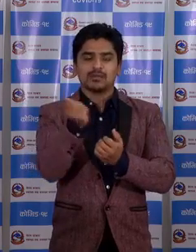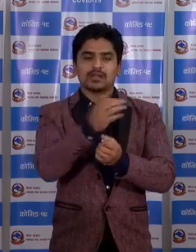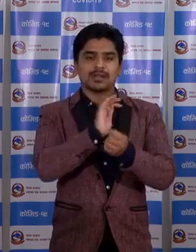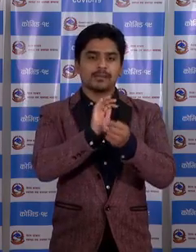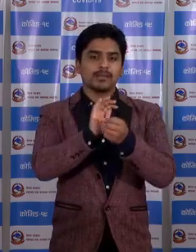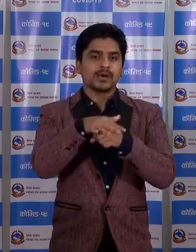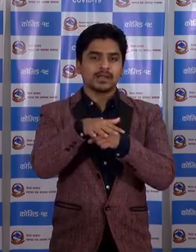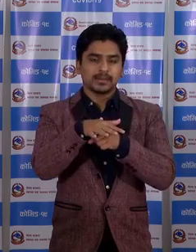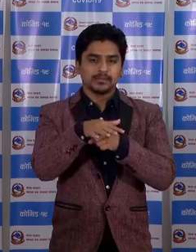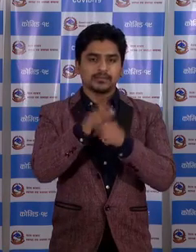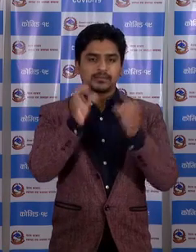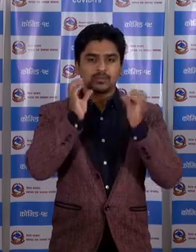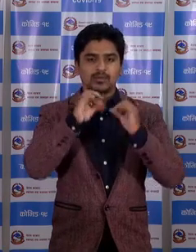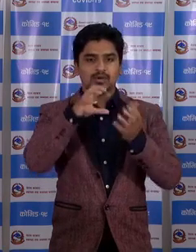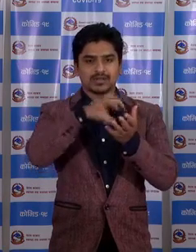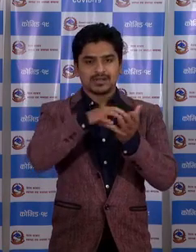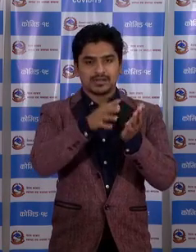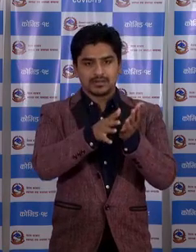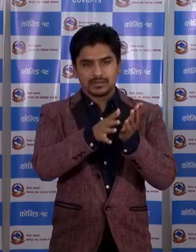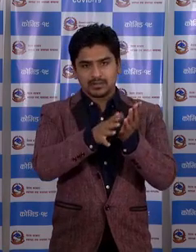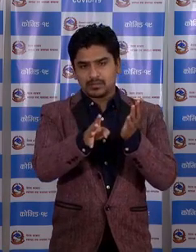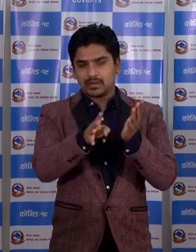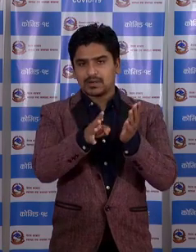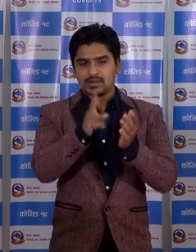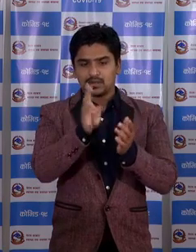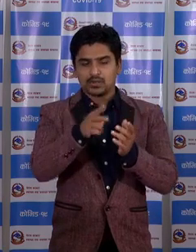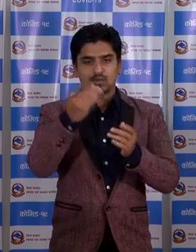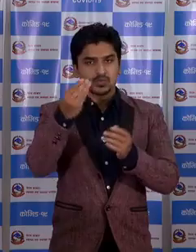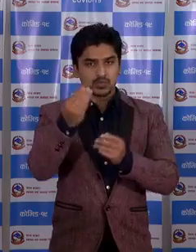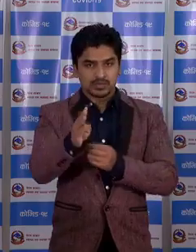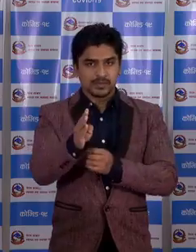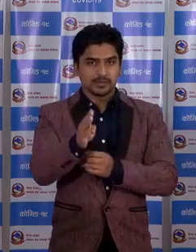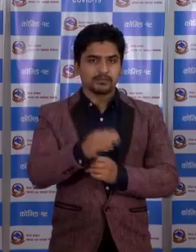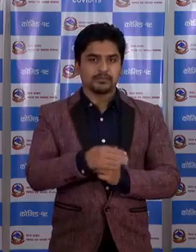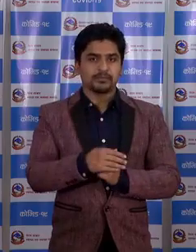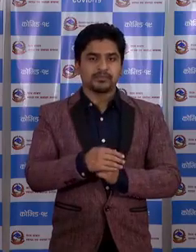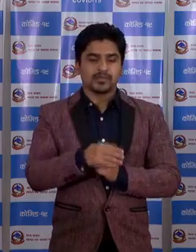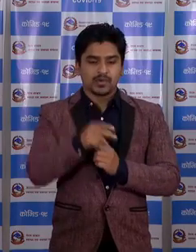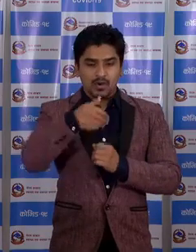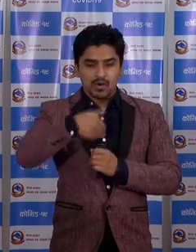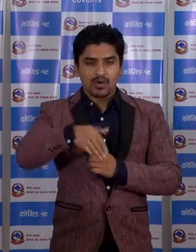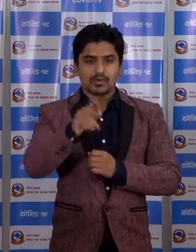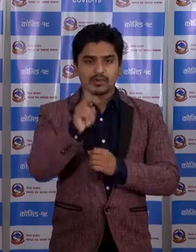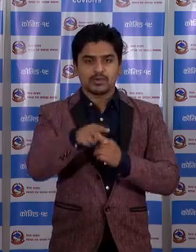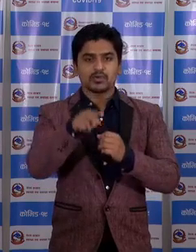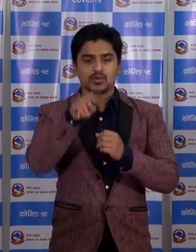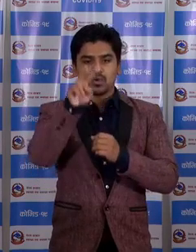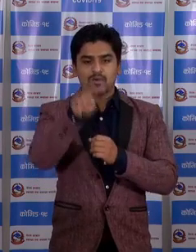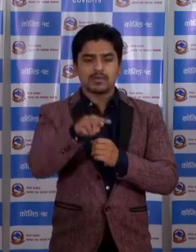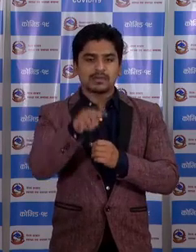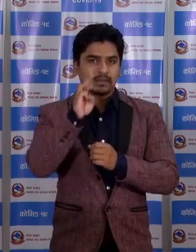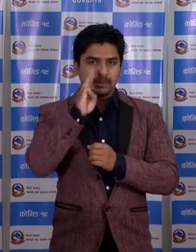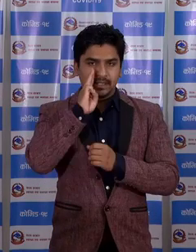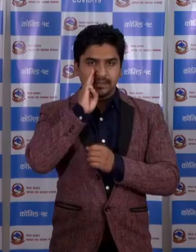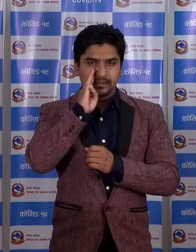प्रयोक साला हरु गाट यो हुन छा अब यो परिपेक्षे मा